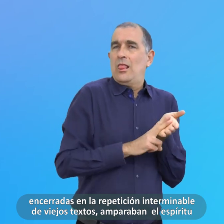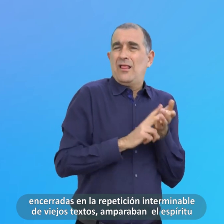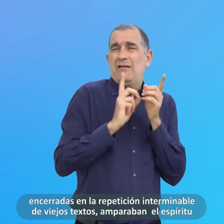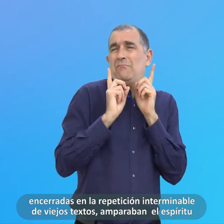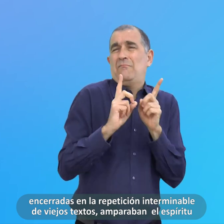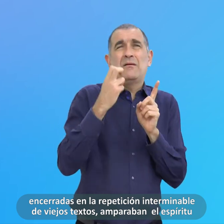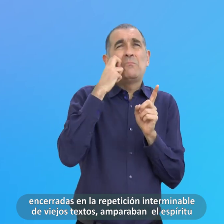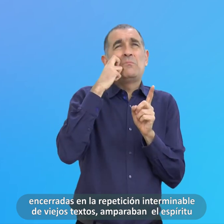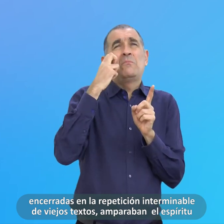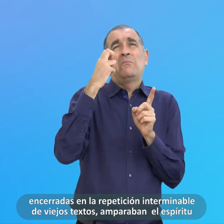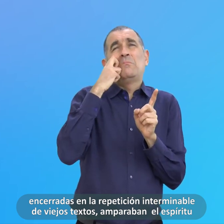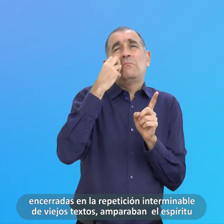Viejos Textos